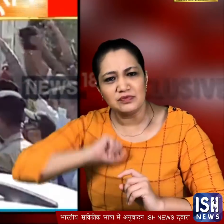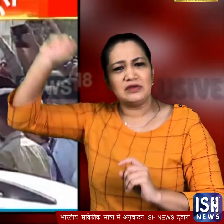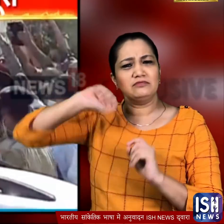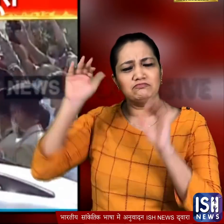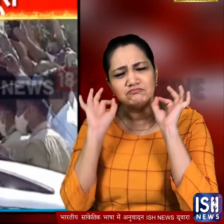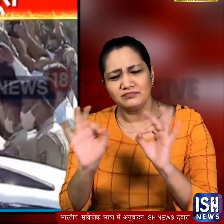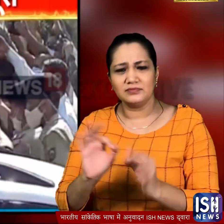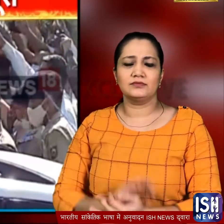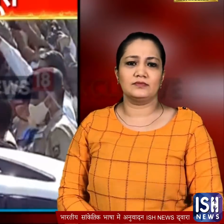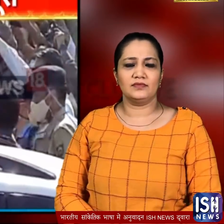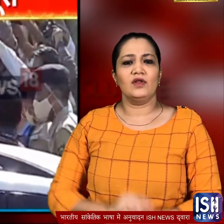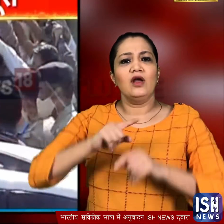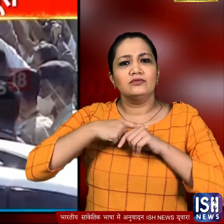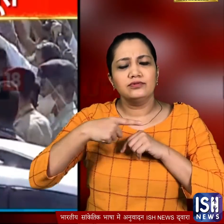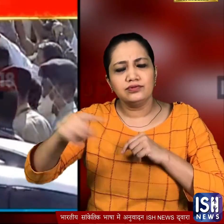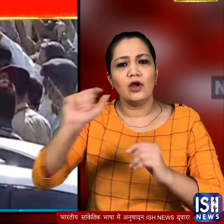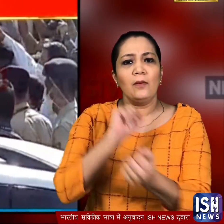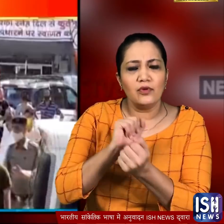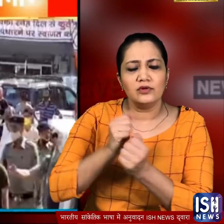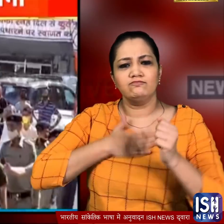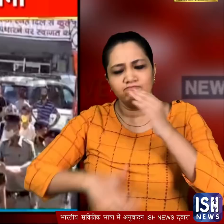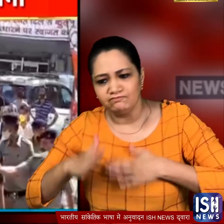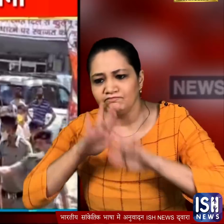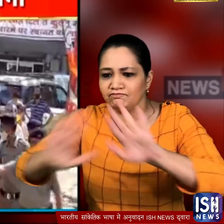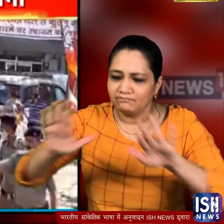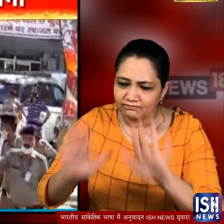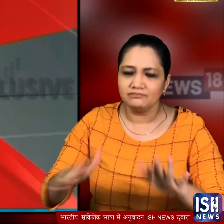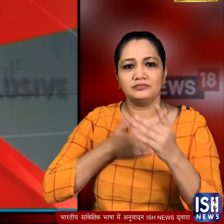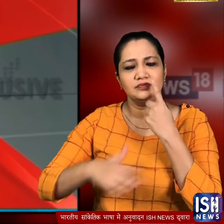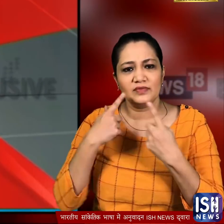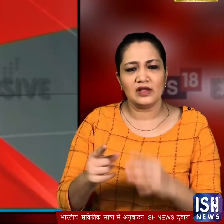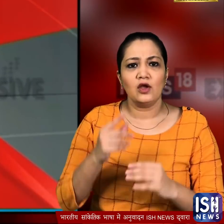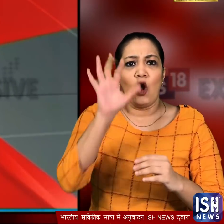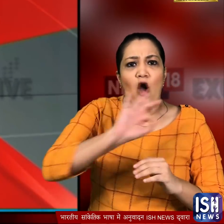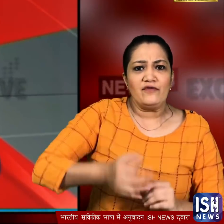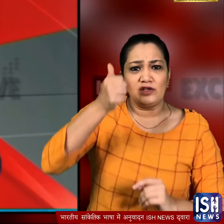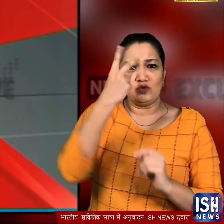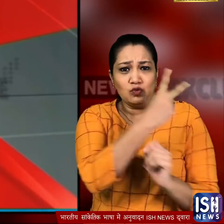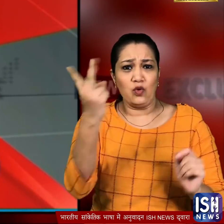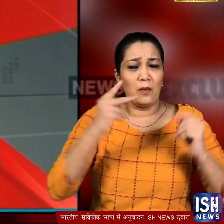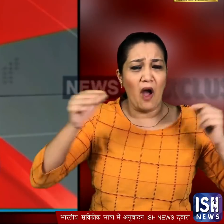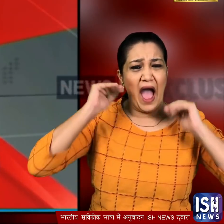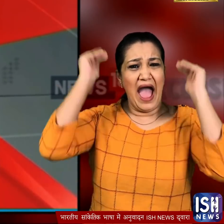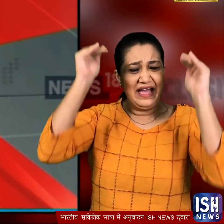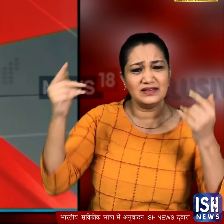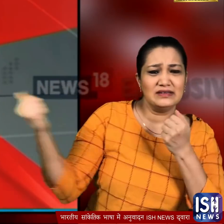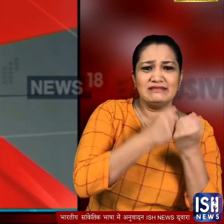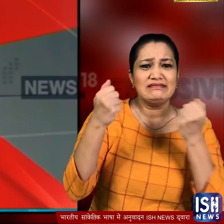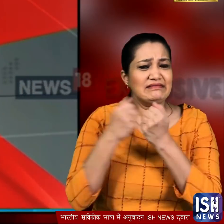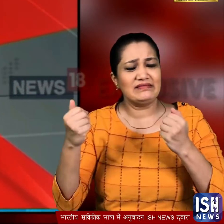इसके बाद काफी देर तक पुलिस वाले लोगों को शांत कराने में लगे रहे लेकिन दो बड़े अधिकारियों के भिड़ने की घटना पर हंगामा बढ़ने में